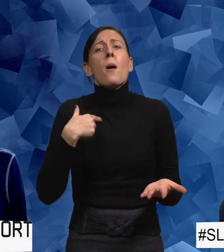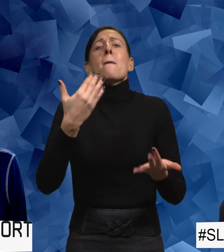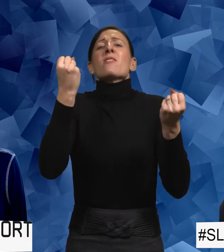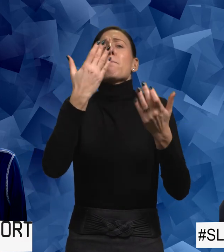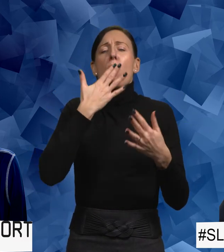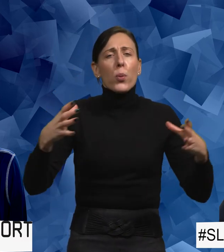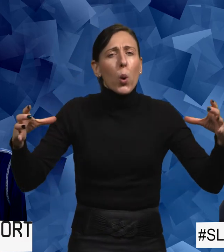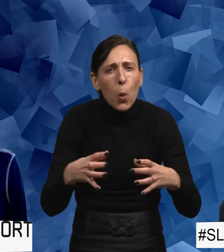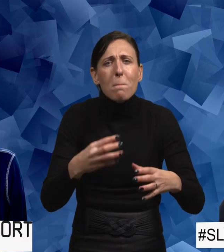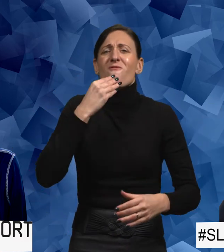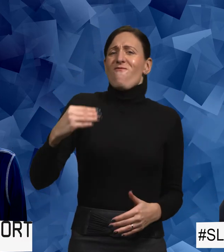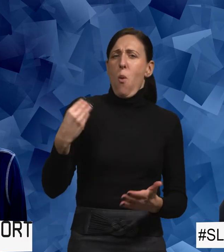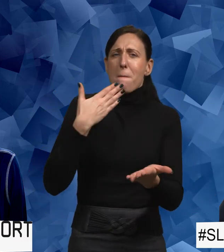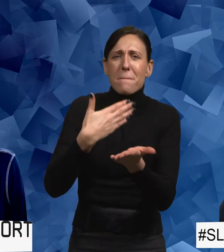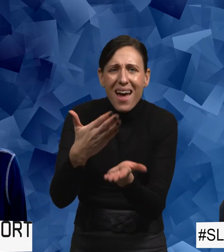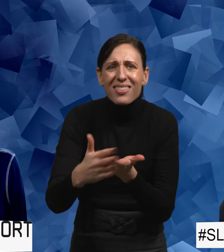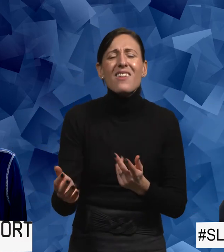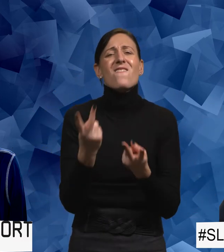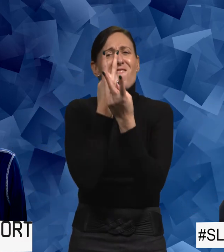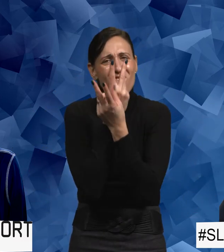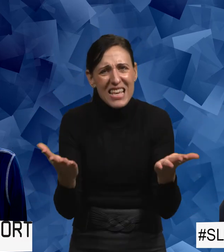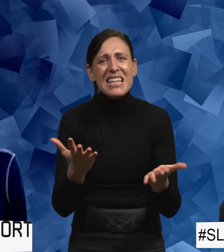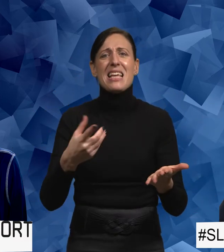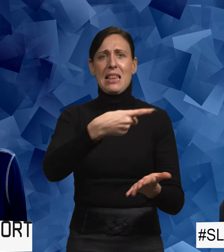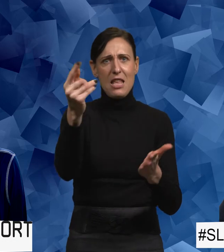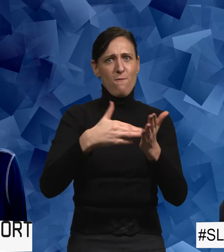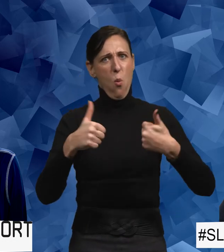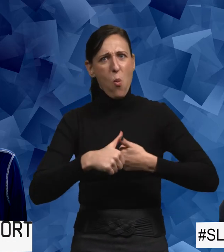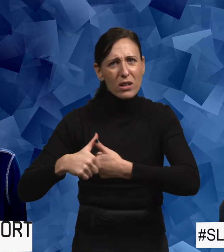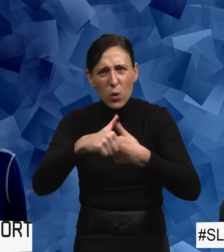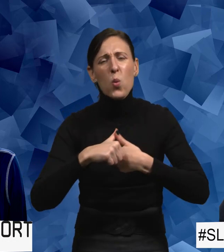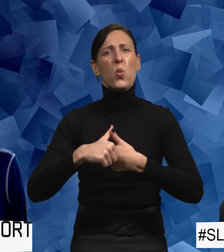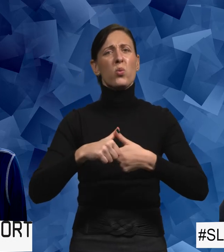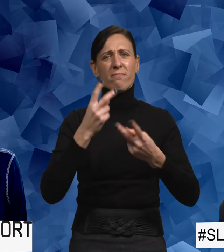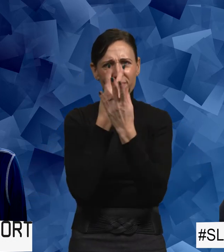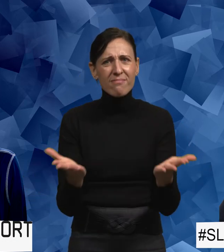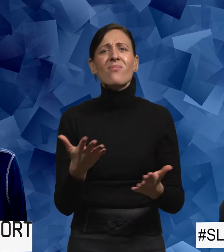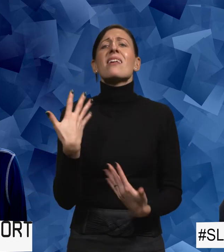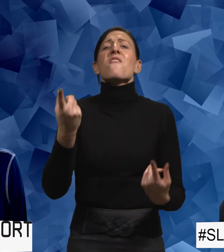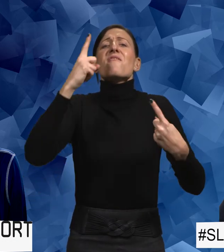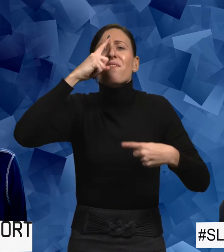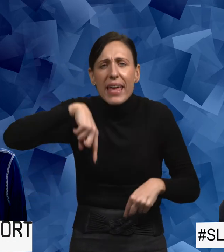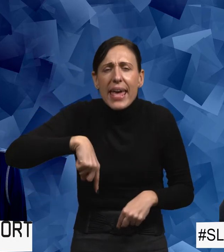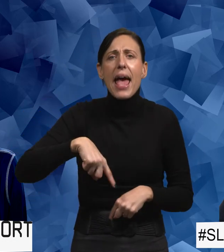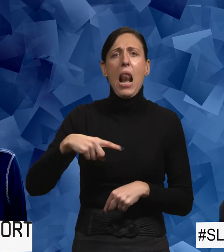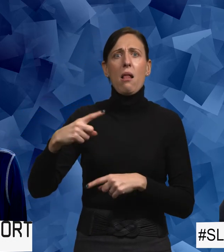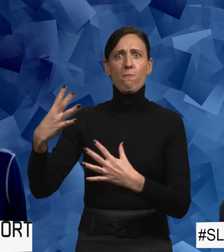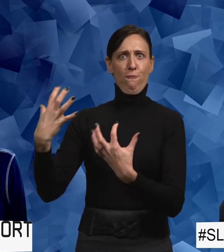prata i grupp. Att våga berätta. Att visa att ni från organisationen. Det är fel av den som är